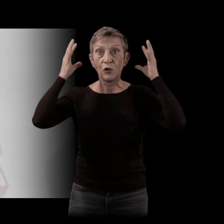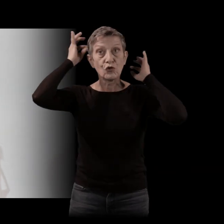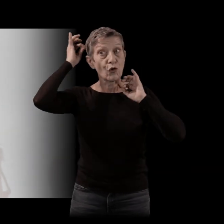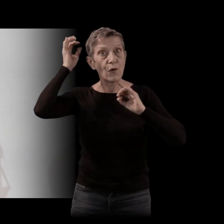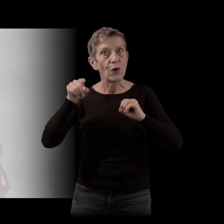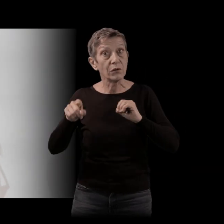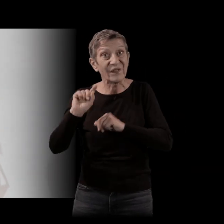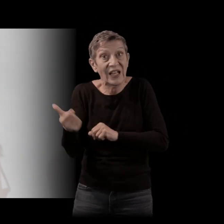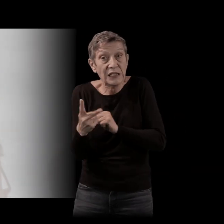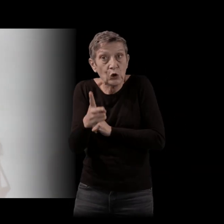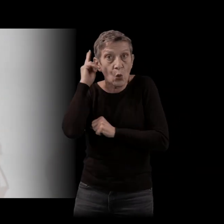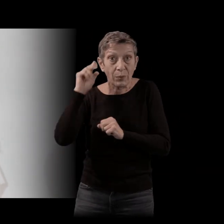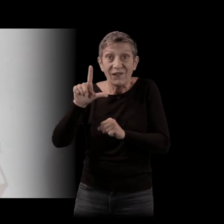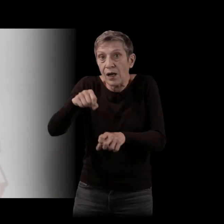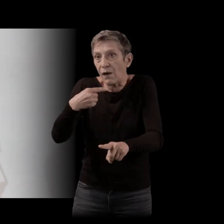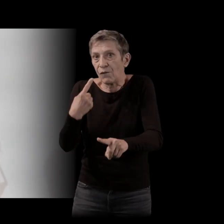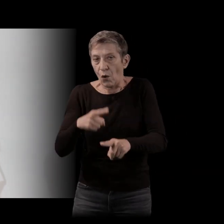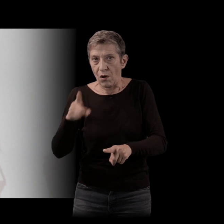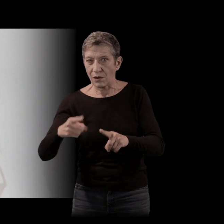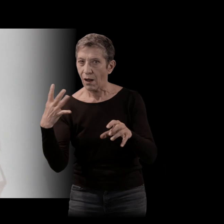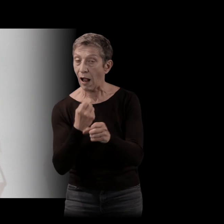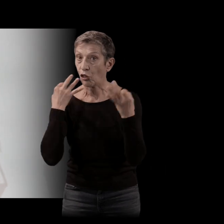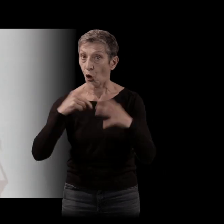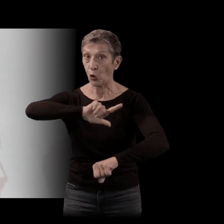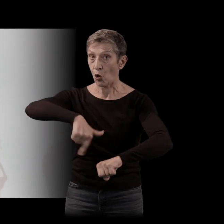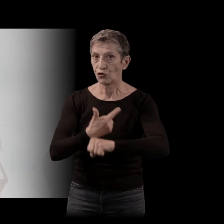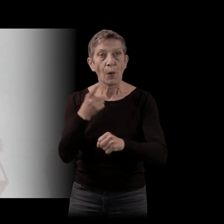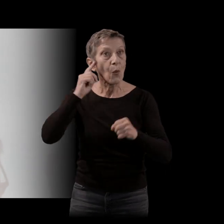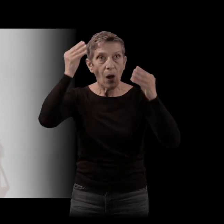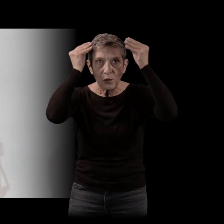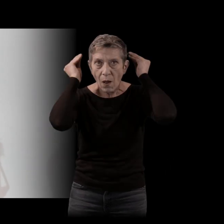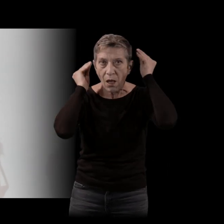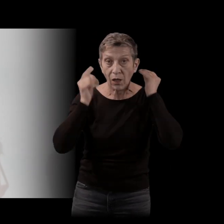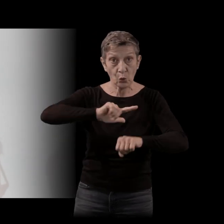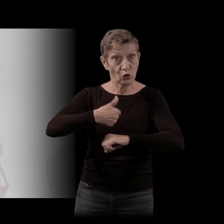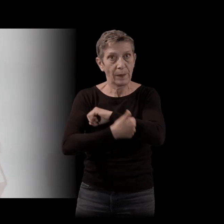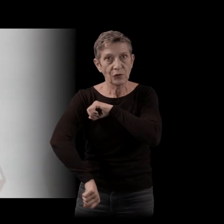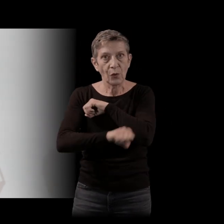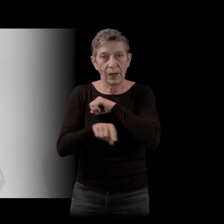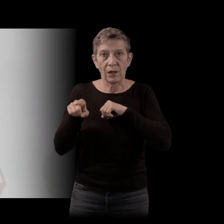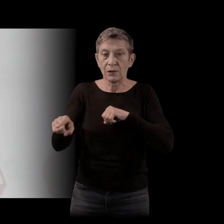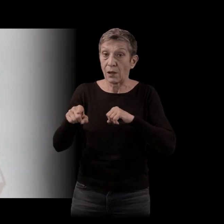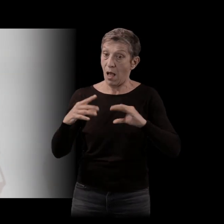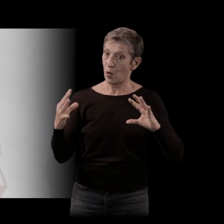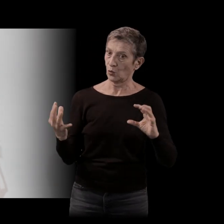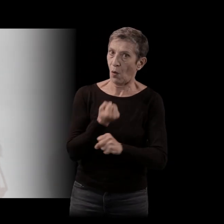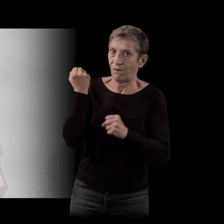qu'elle avait failli couper vingt fois pour gagner les deux heures de soins hebdomadaires qui lui coûtaient. Qu'elle avait sauvé pourtant à vingt reprises.